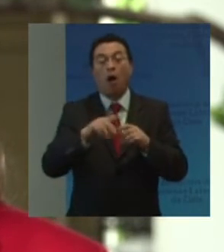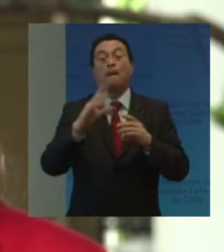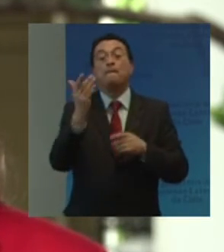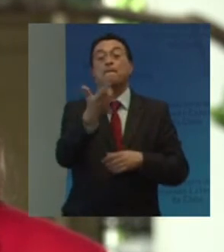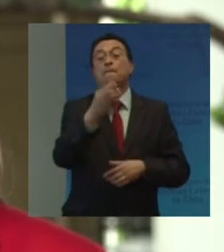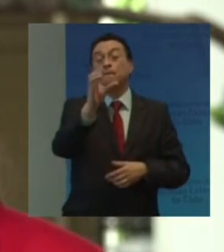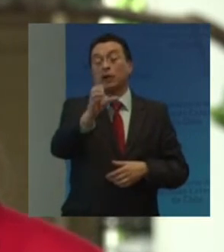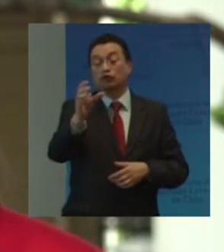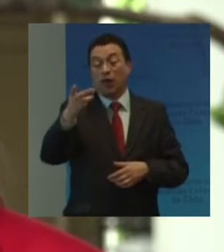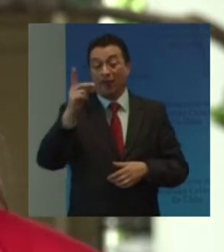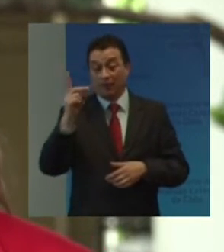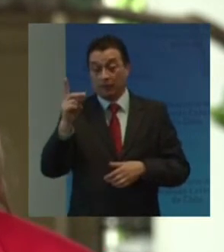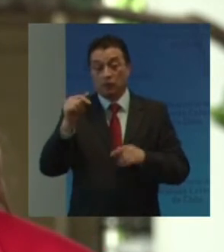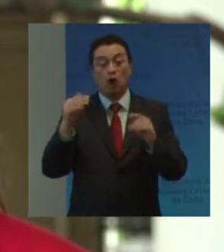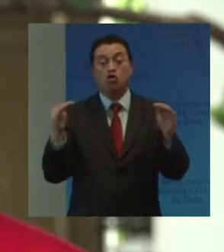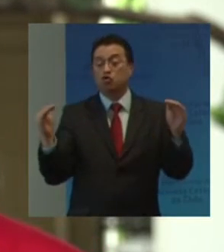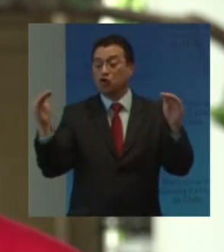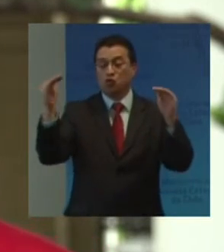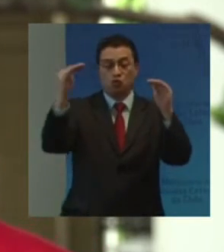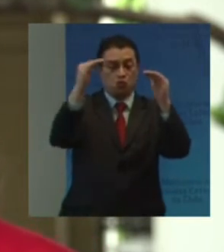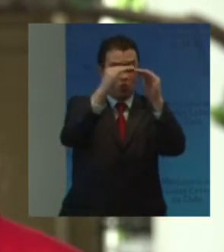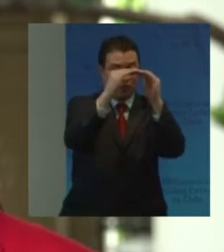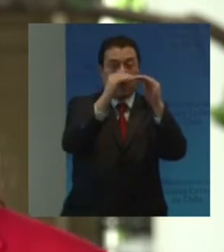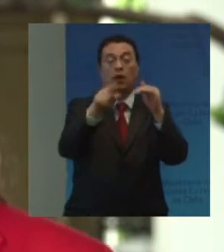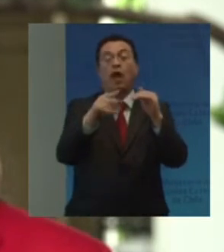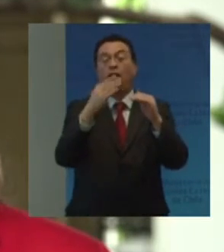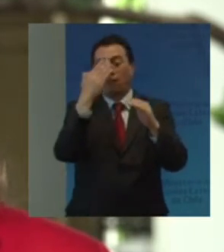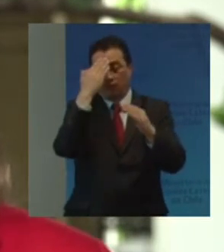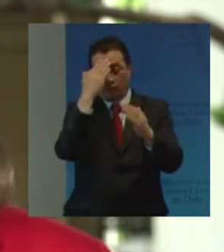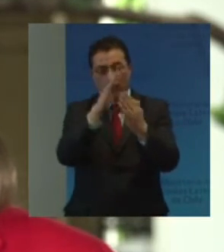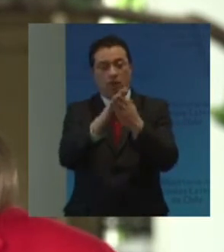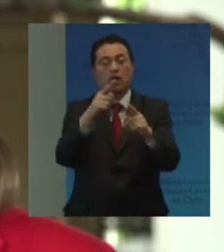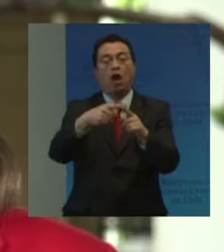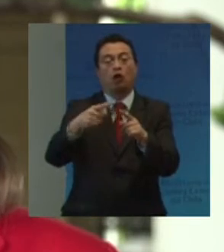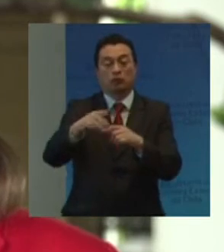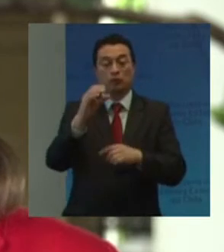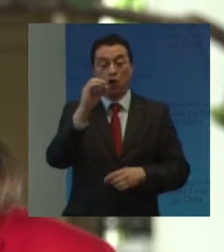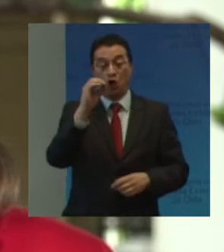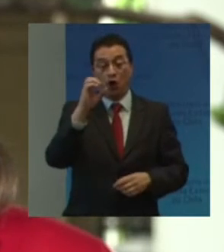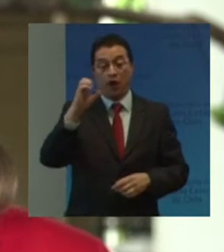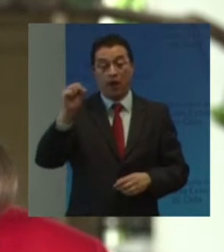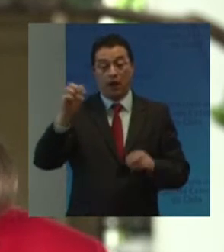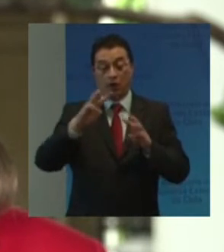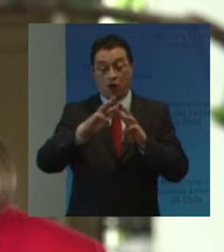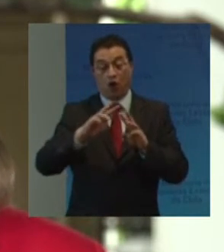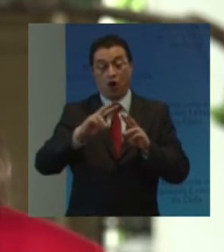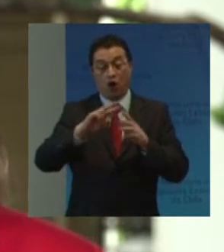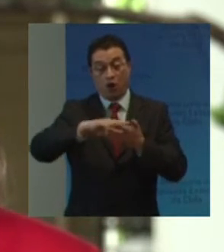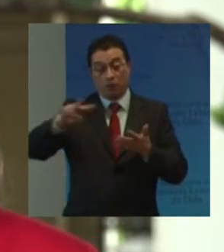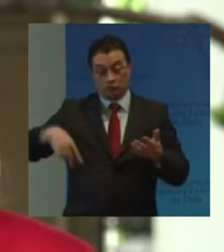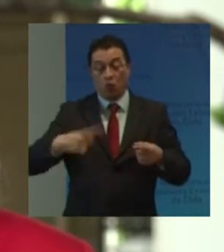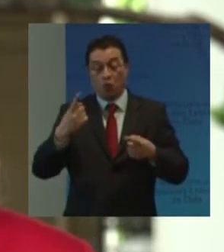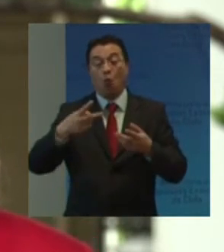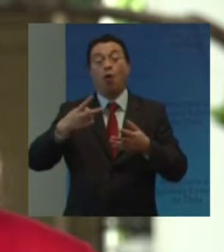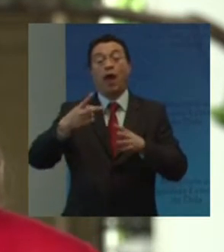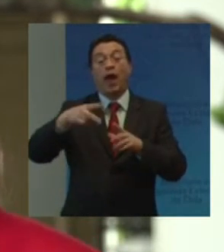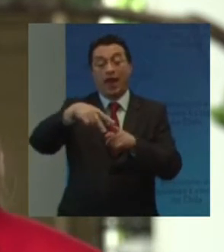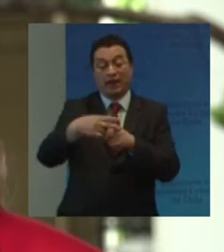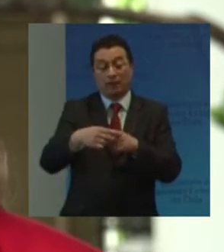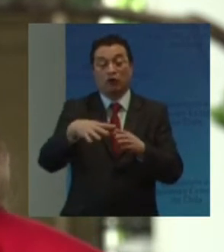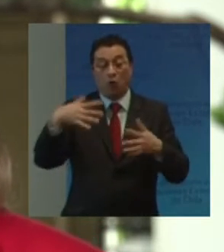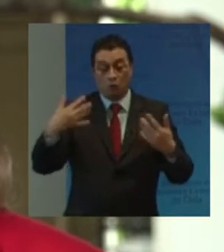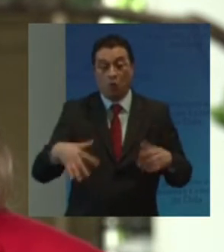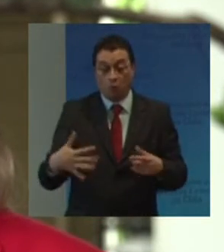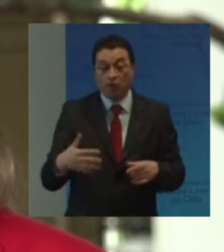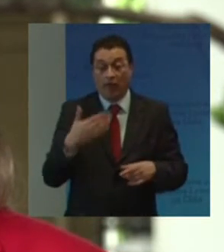Con discapacidad En pie de igualdad En frente a las demás La convención OEA Tiene para ello Además Un instrumento Muy útil Que es el